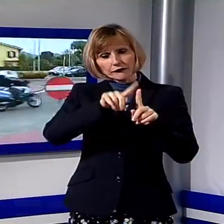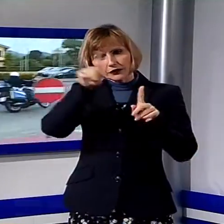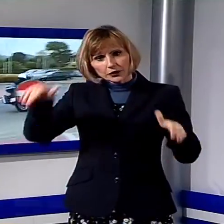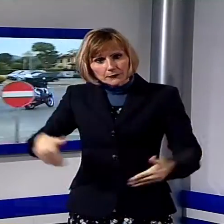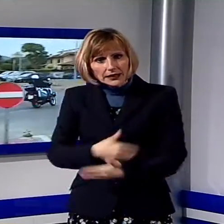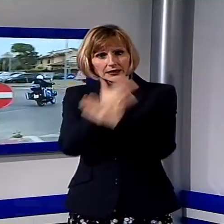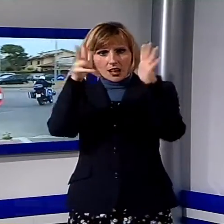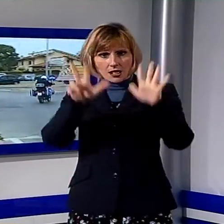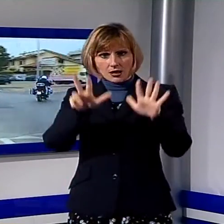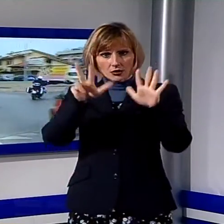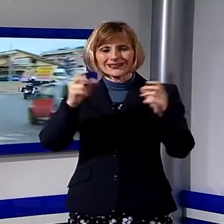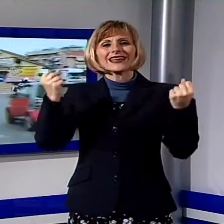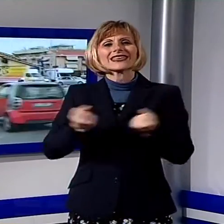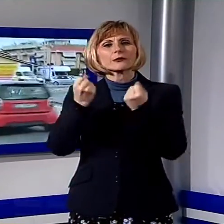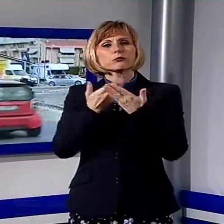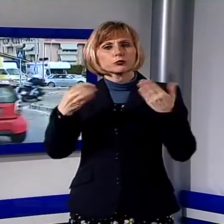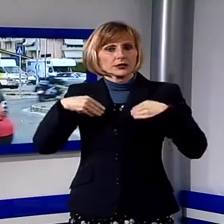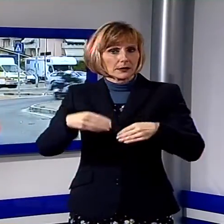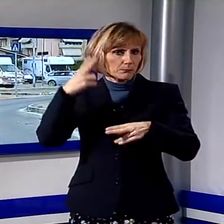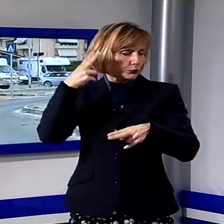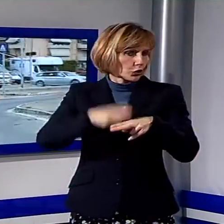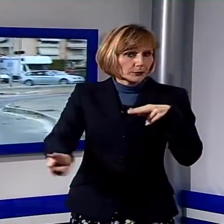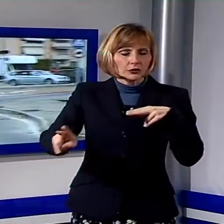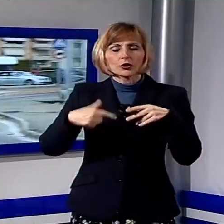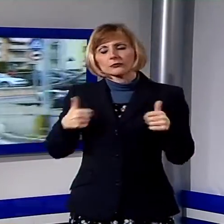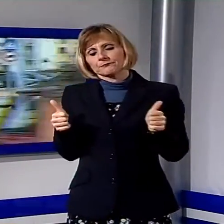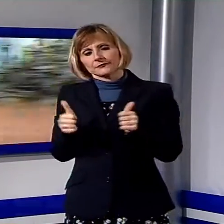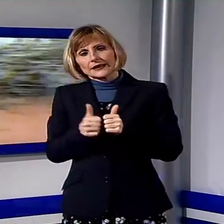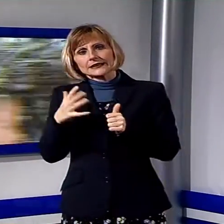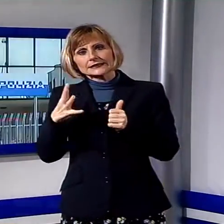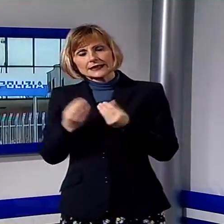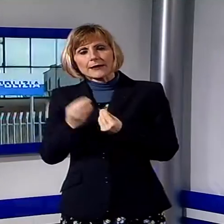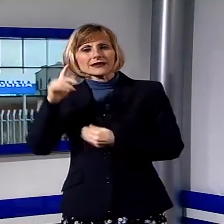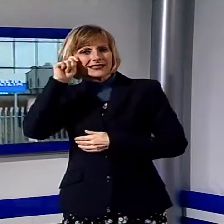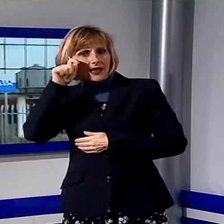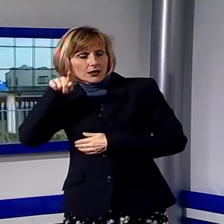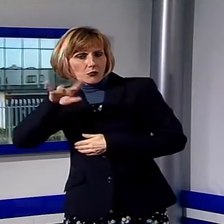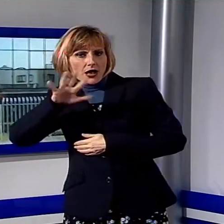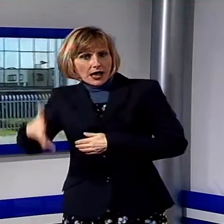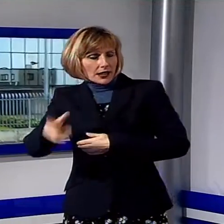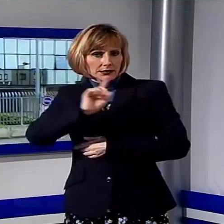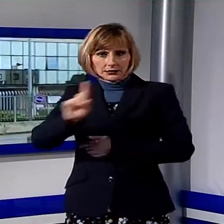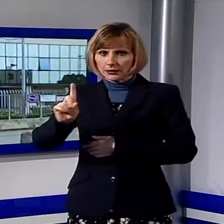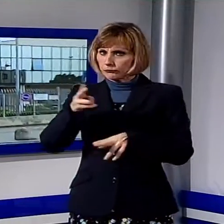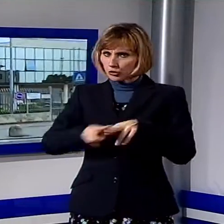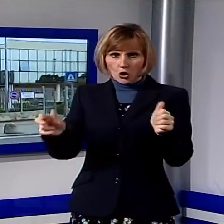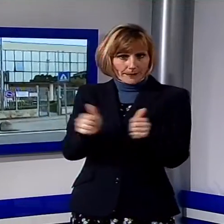iniziative pubbliche, né accompagnarsi a persone che hanno subito condanne o sono sottoposte a misure di prevenzione o sicurezza. Un